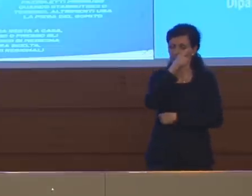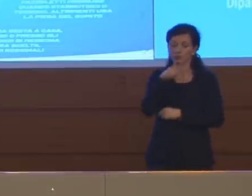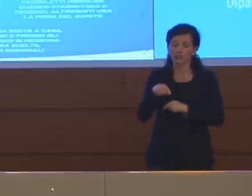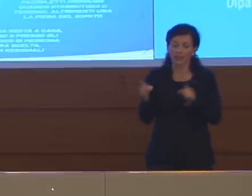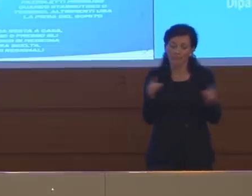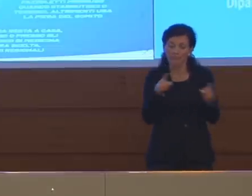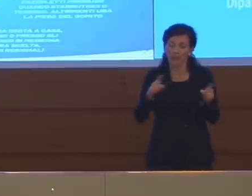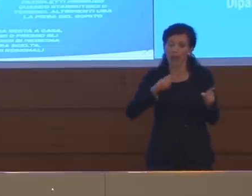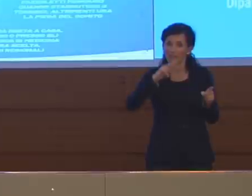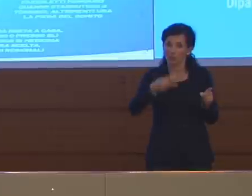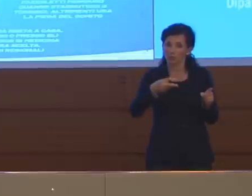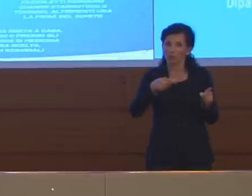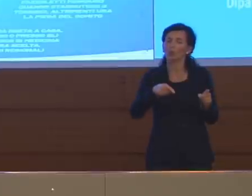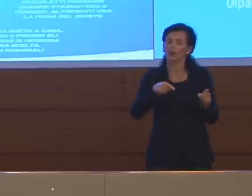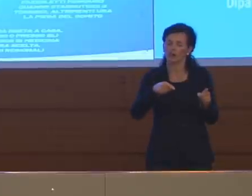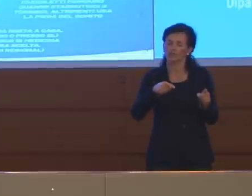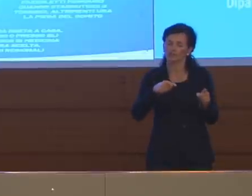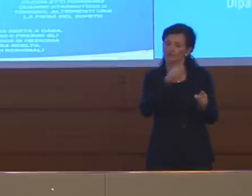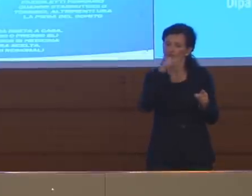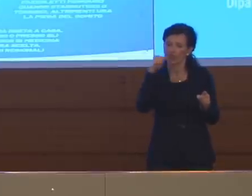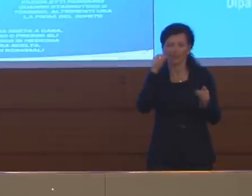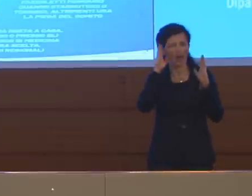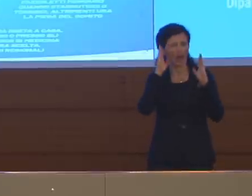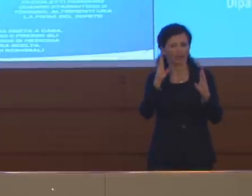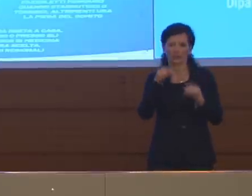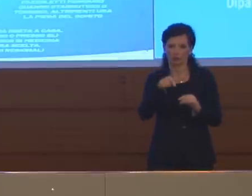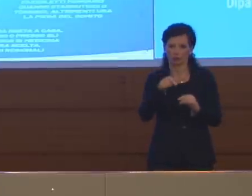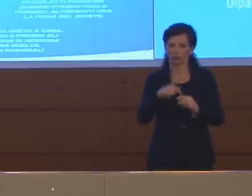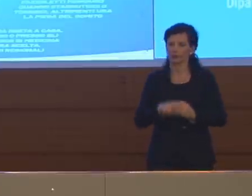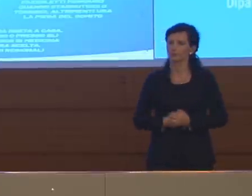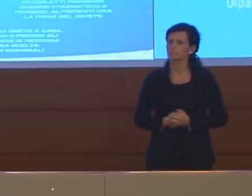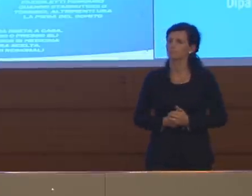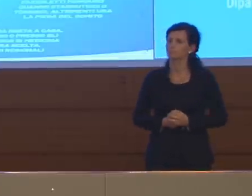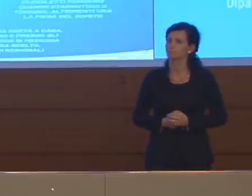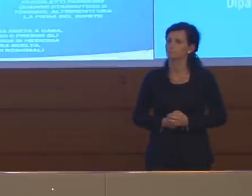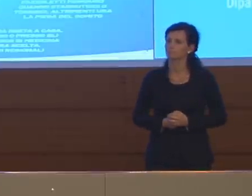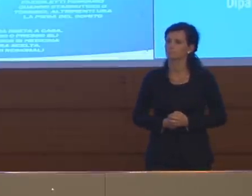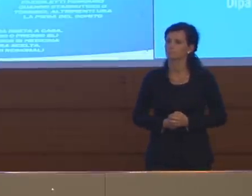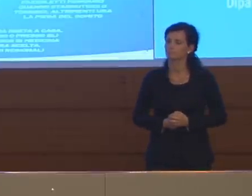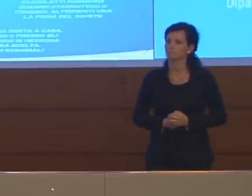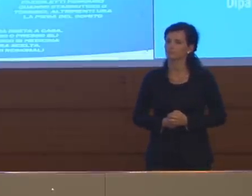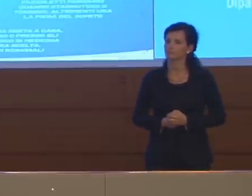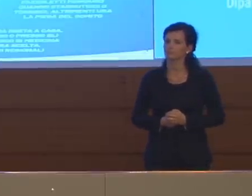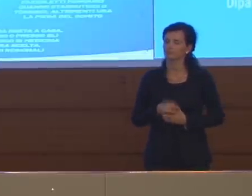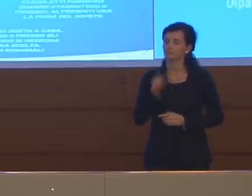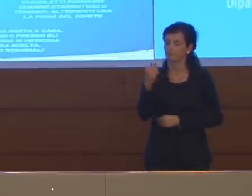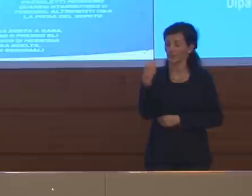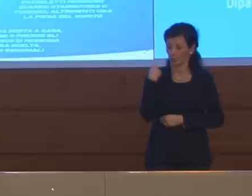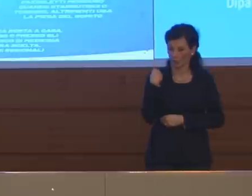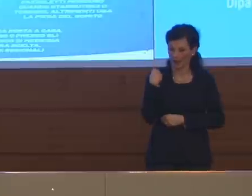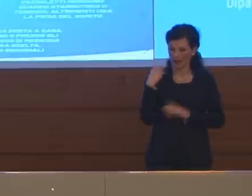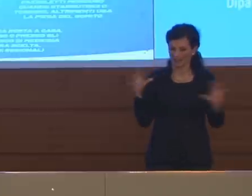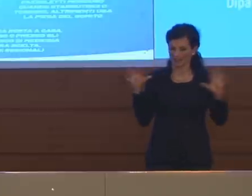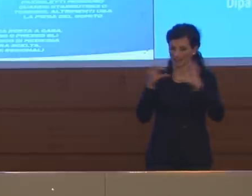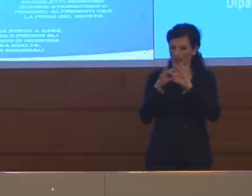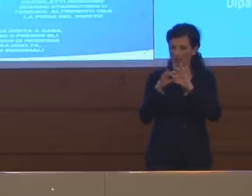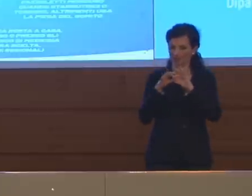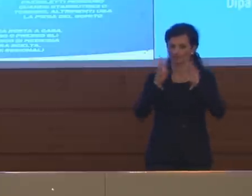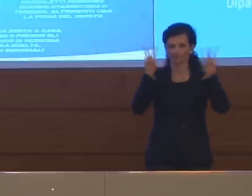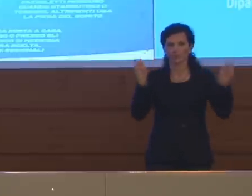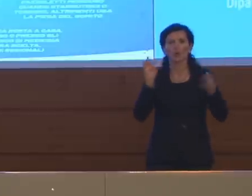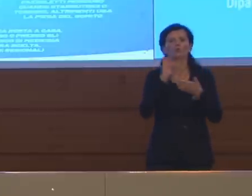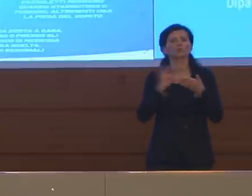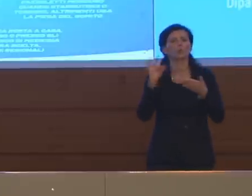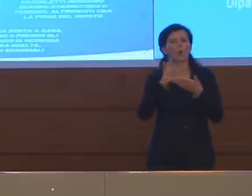proprio in questo senso di grande attenzione. Sulla domanda invece che lei poneva sul tema delle scuole.